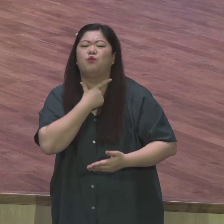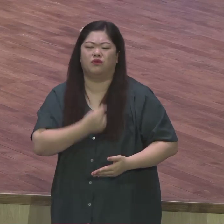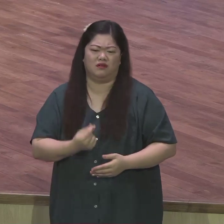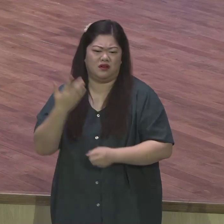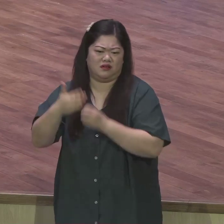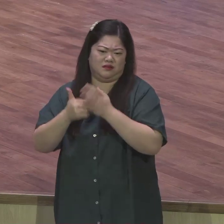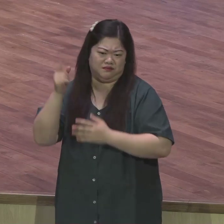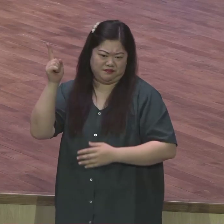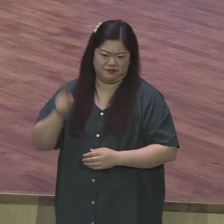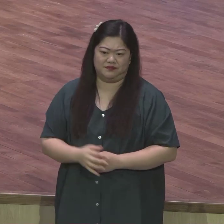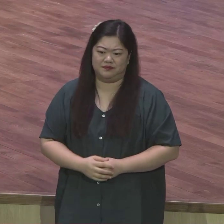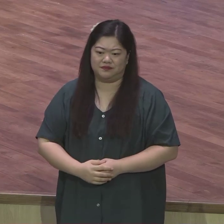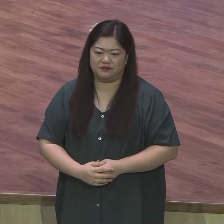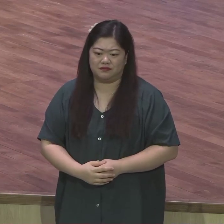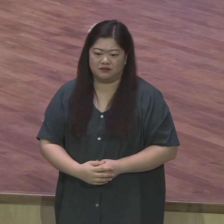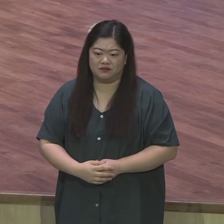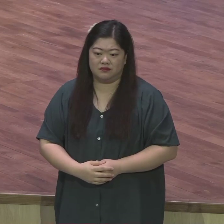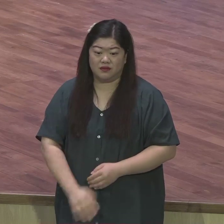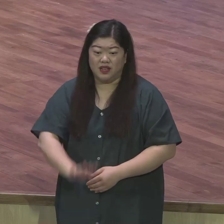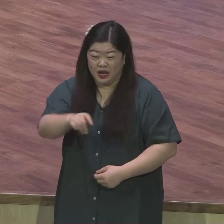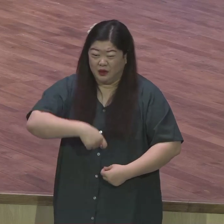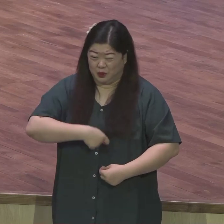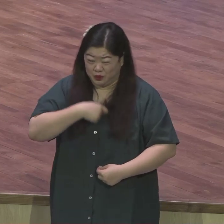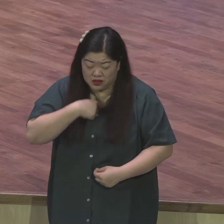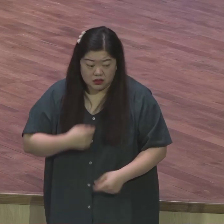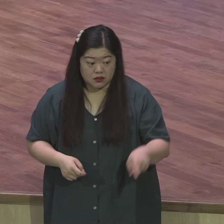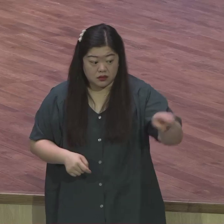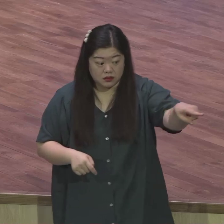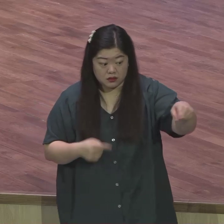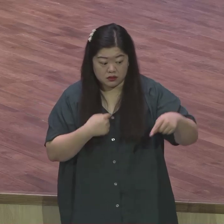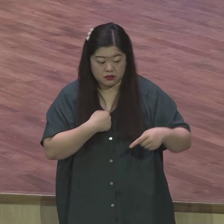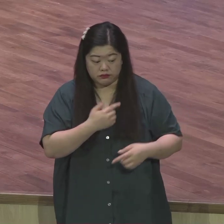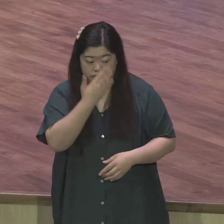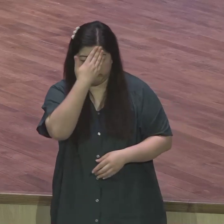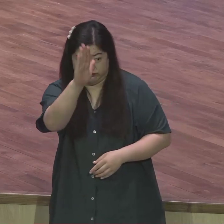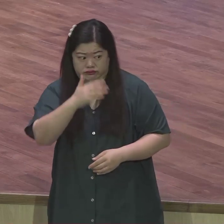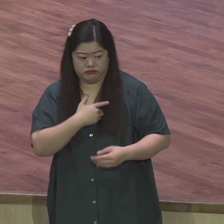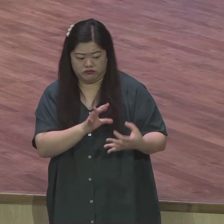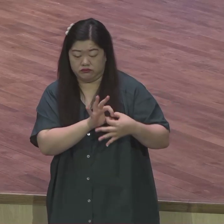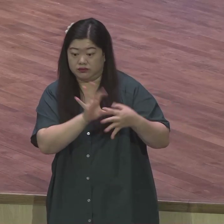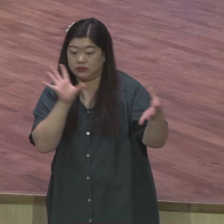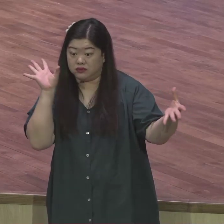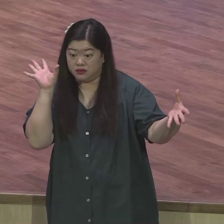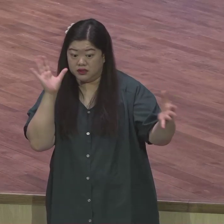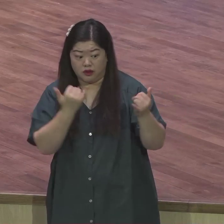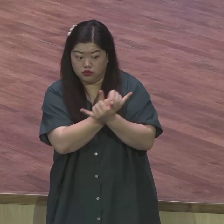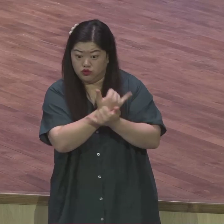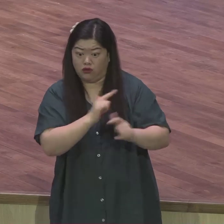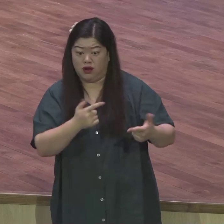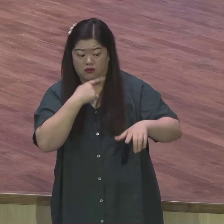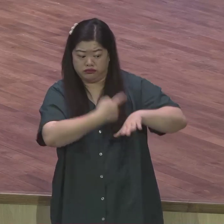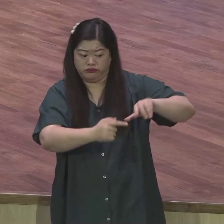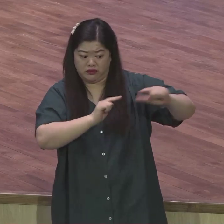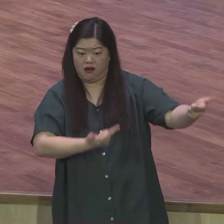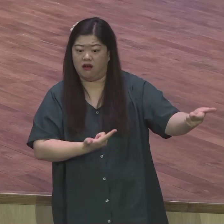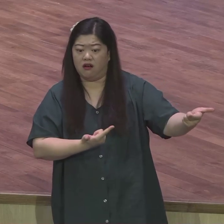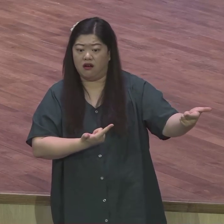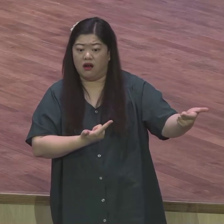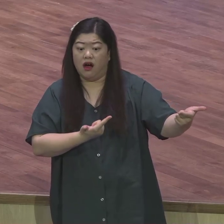자기와 아무 상관없는 육신적으로 자기 민족 민족 구원을 위해서 로마드 10장 1절에 보면 이 사실을